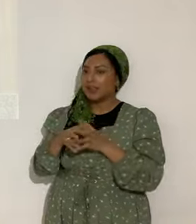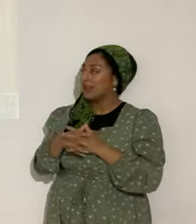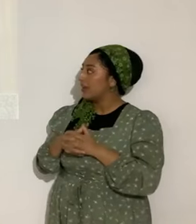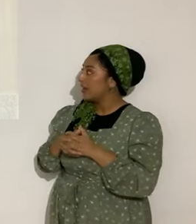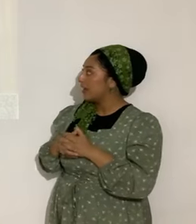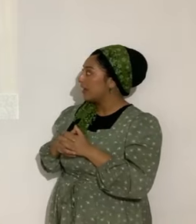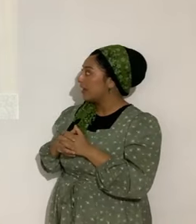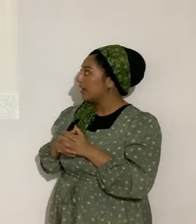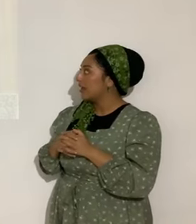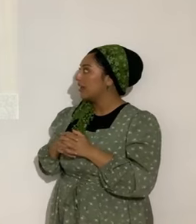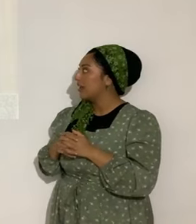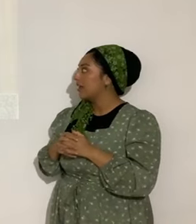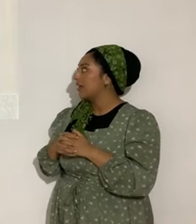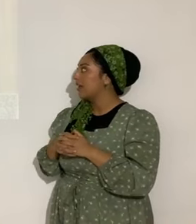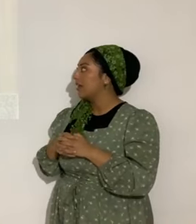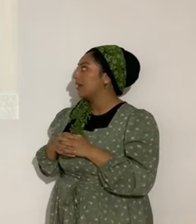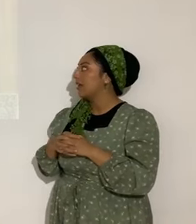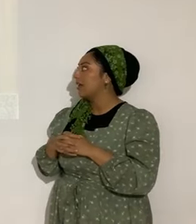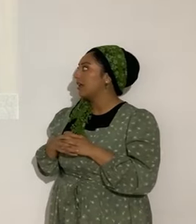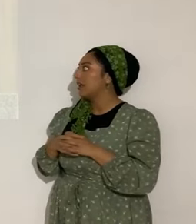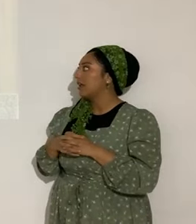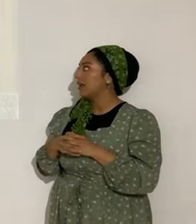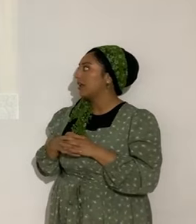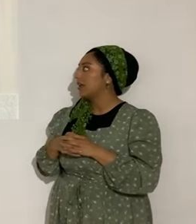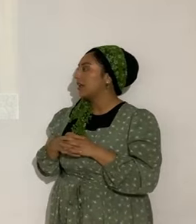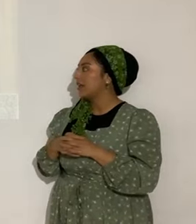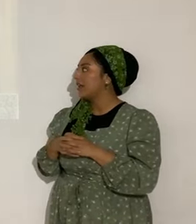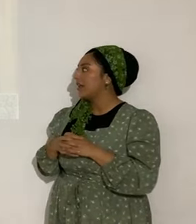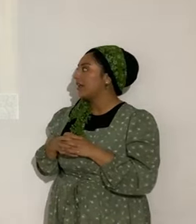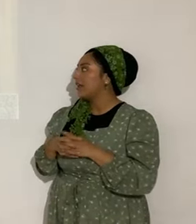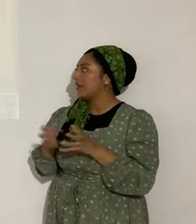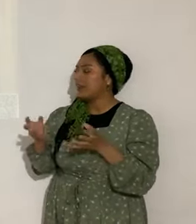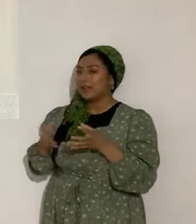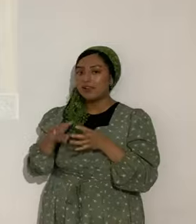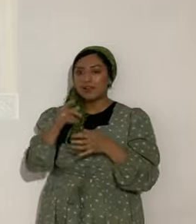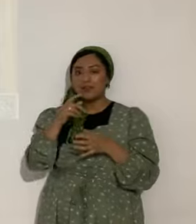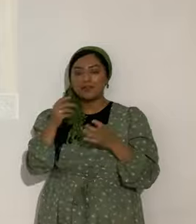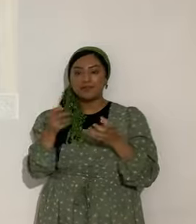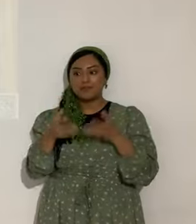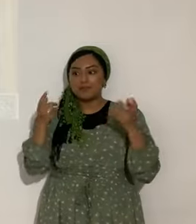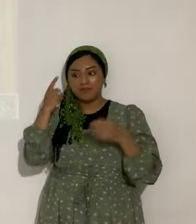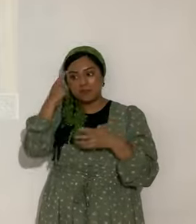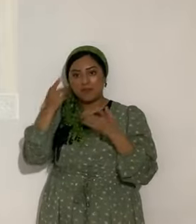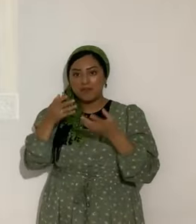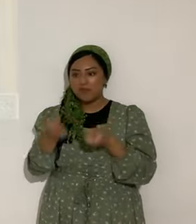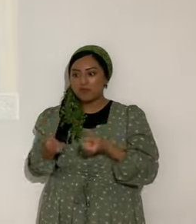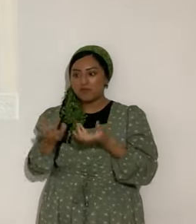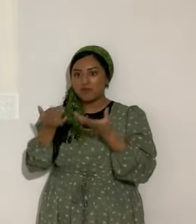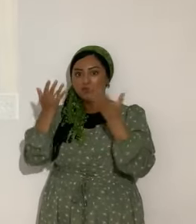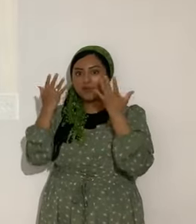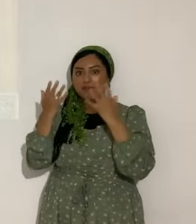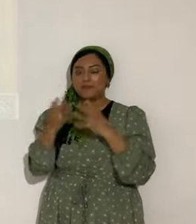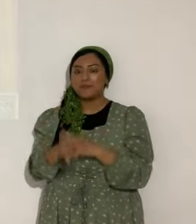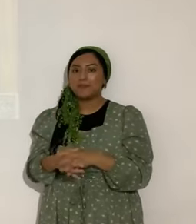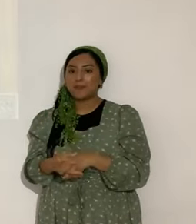calle. Parece ser que se está quemando el infierno. ¿Quién va a apagarlo? Es solamente Yashua. Bendito es su nombre.